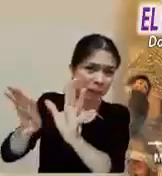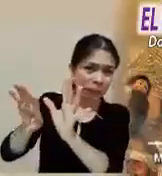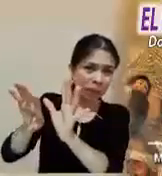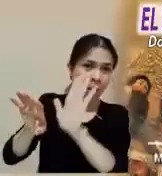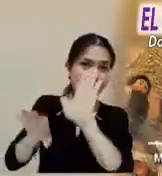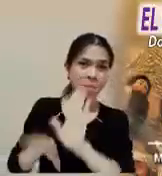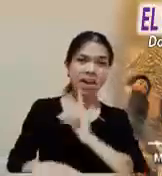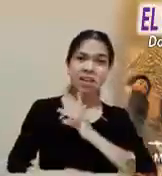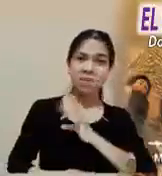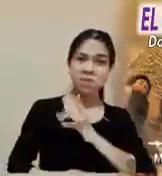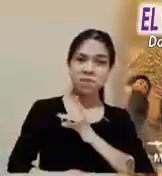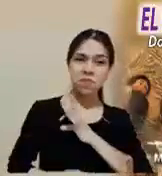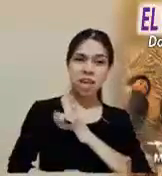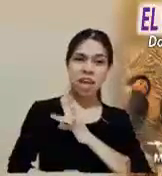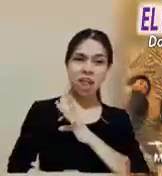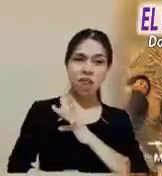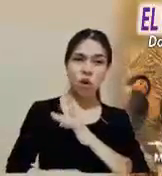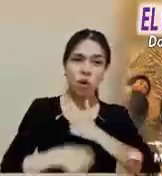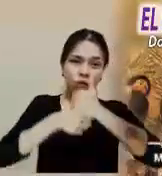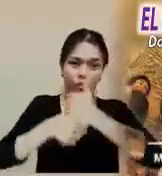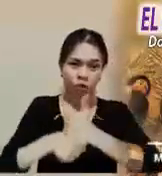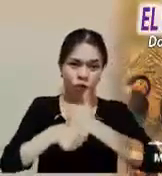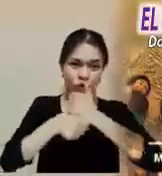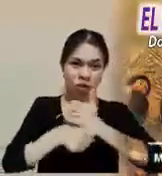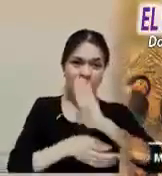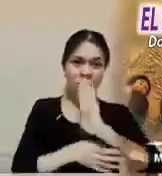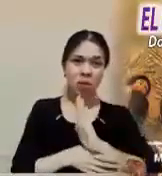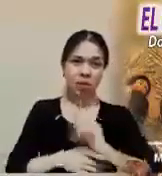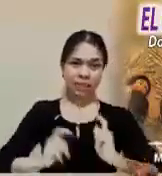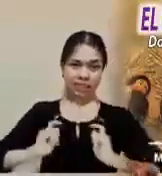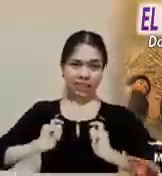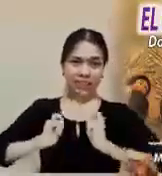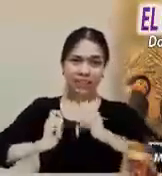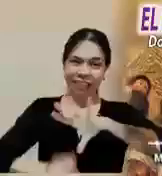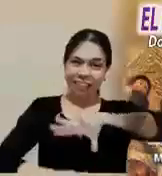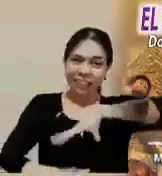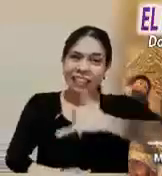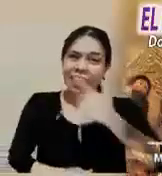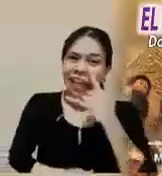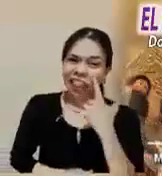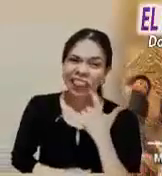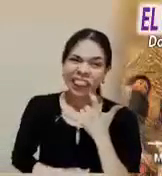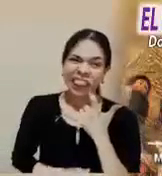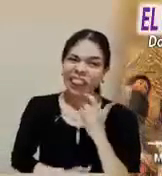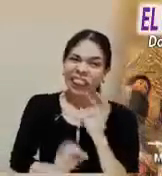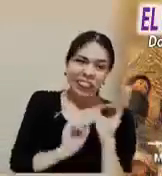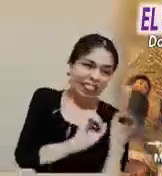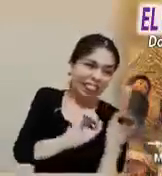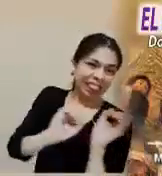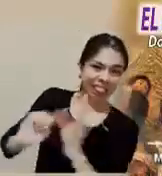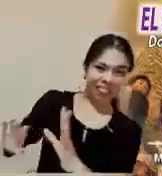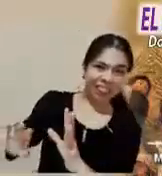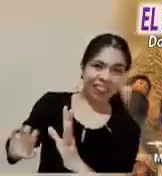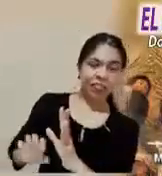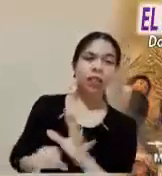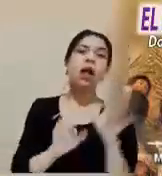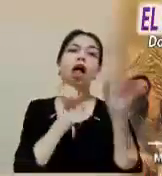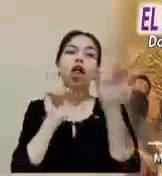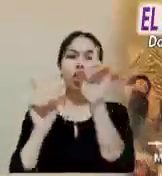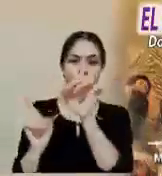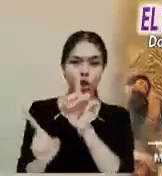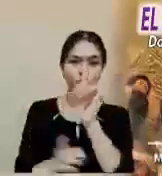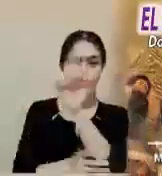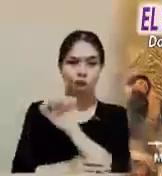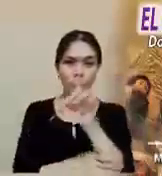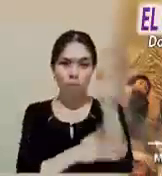nos da la cruz, tanto miedo nos da el dolor y la entrega generosa. Domingo de Ramos nos presenta el gran